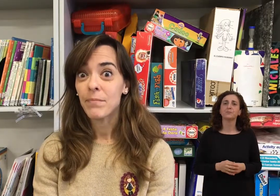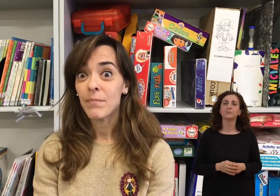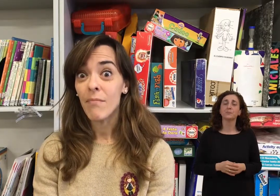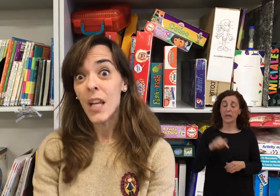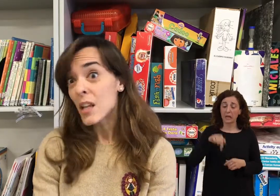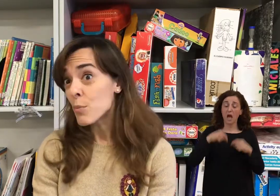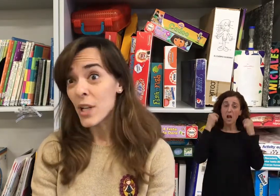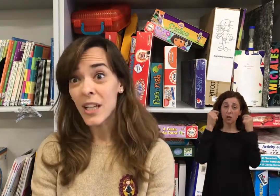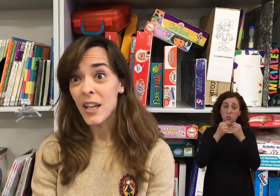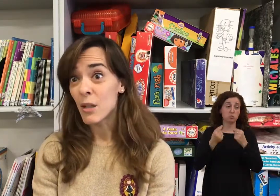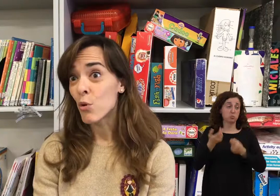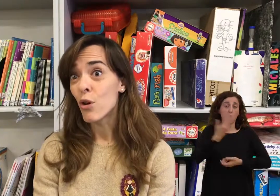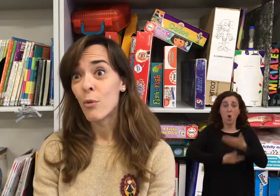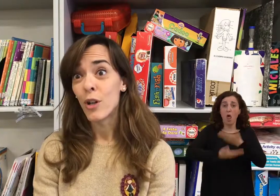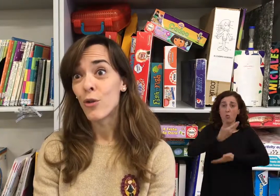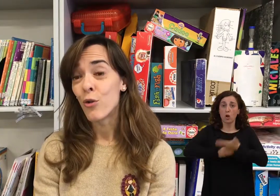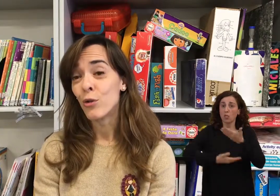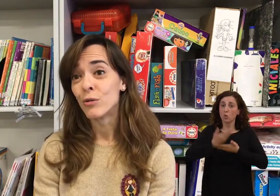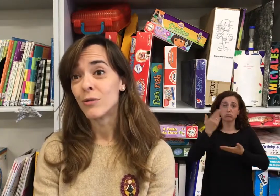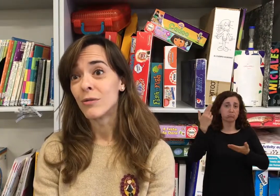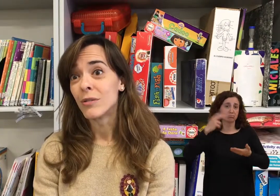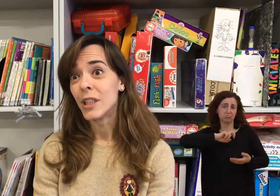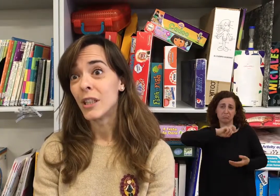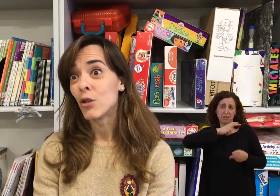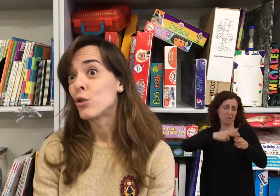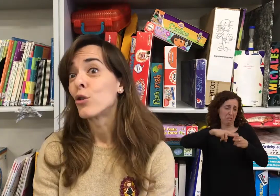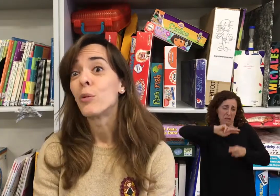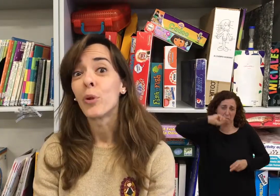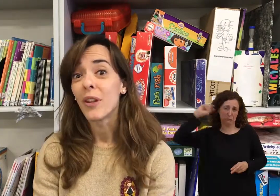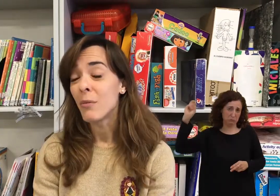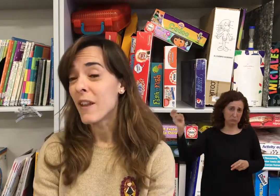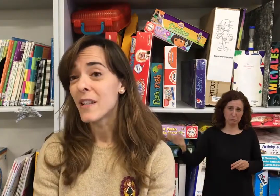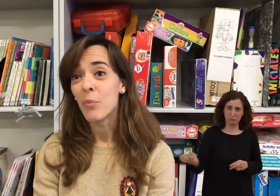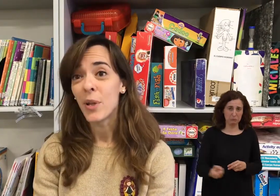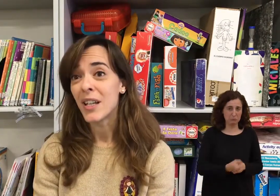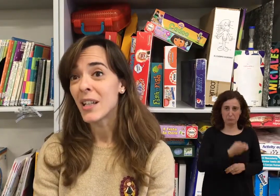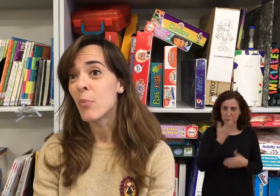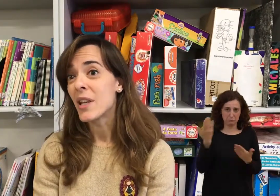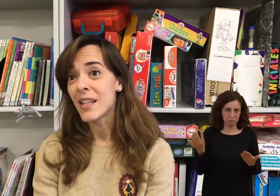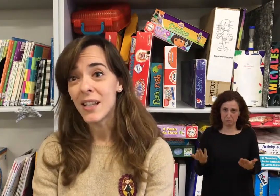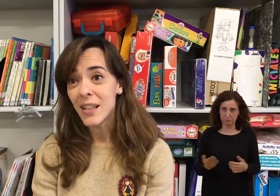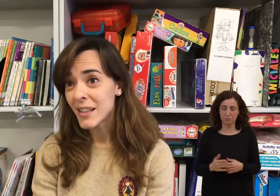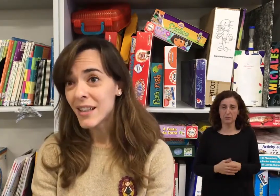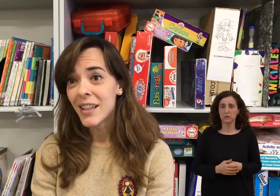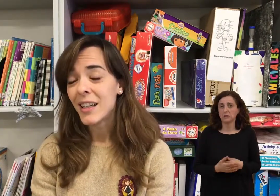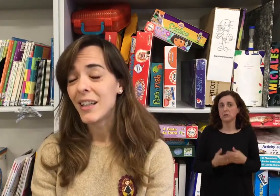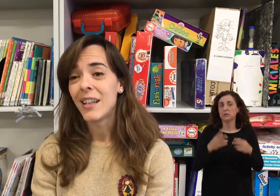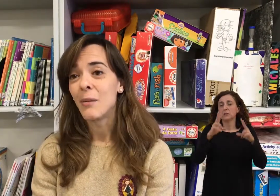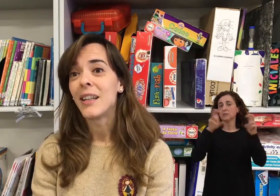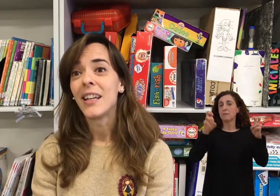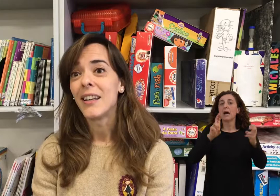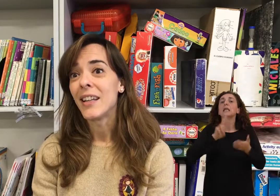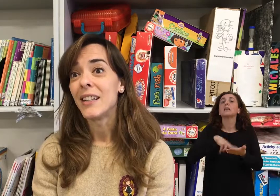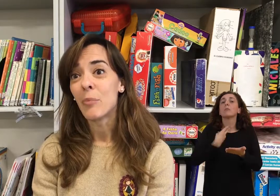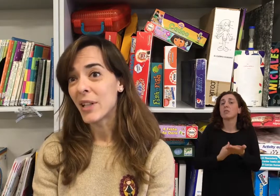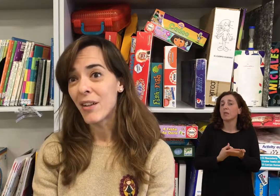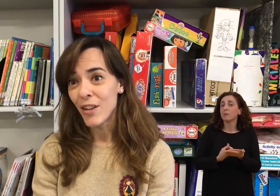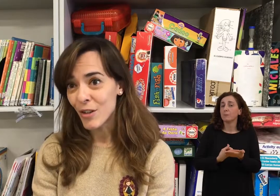y después aquí en Aransburg colaborando con todo tipo de actividades que puedan salir a nivel de interpretación.